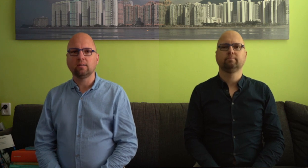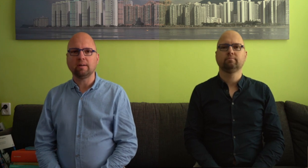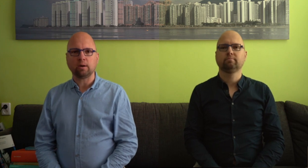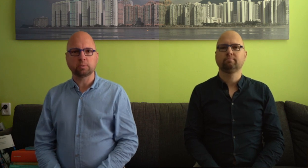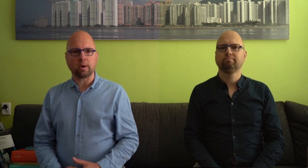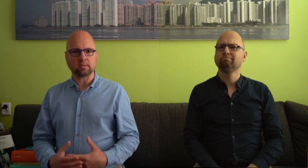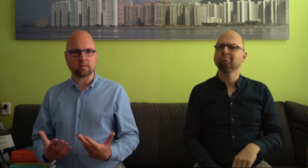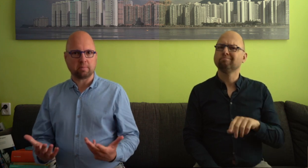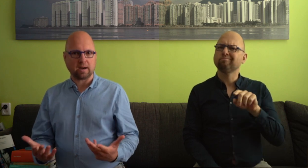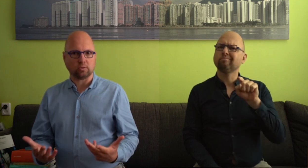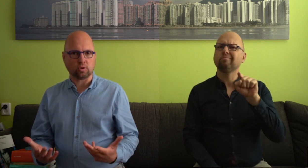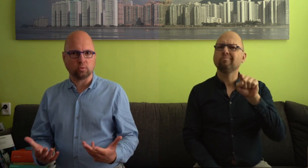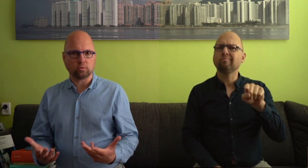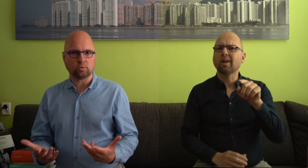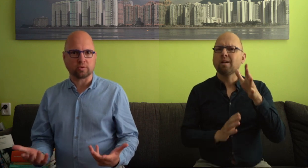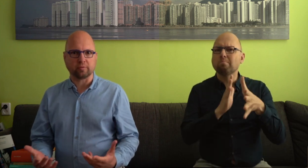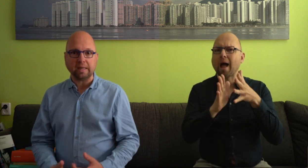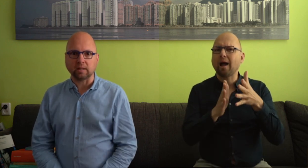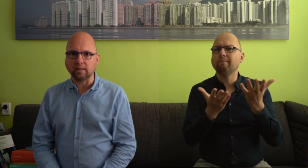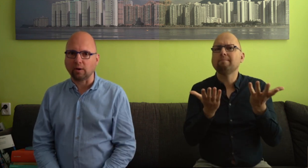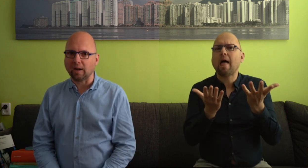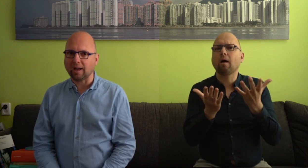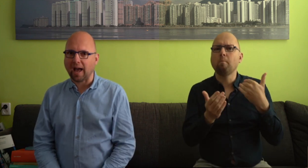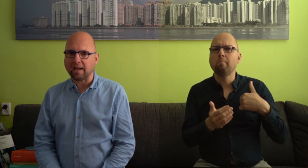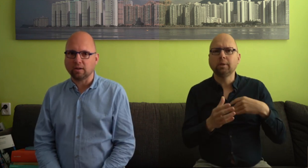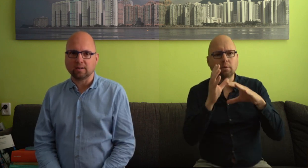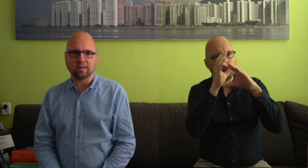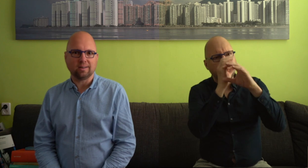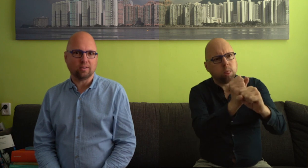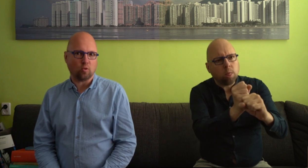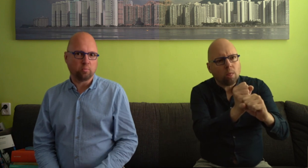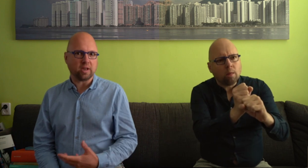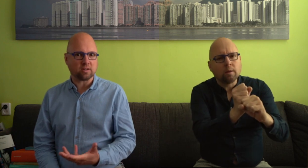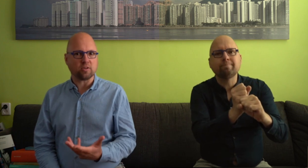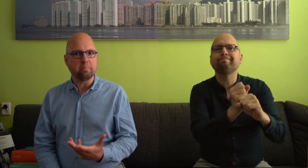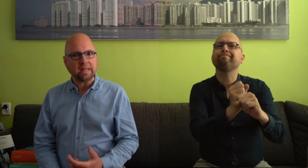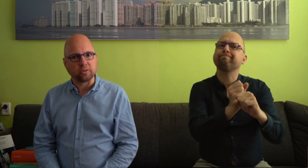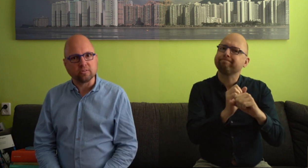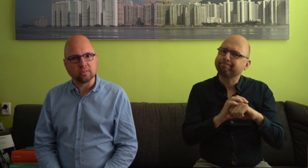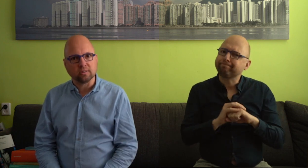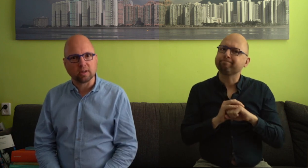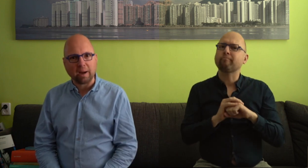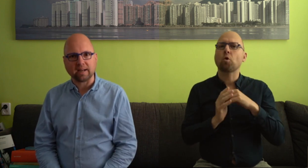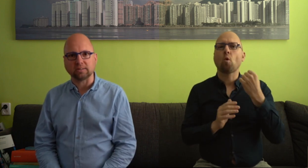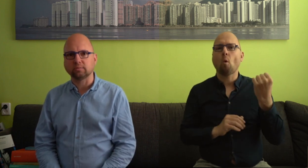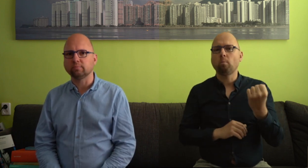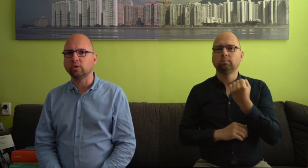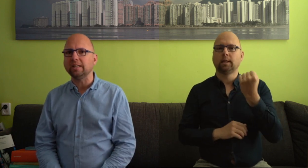Waarom sprak dat gebaar nou zo tot de verbeelding? Nou eigenlijk omdat het een beeldend gebaar is. Een